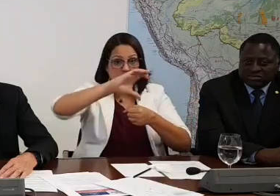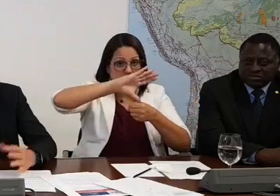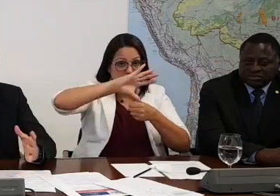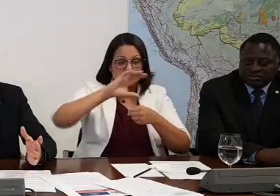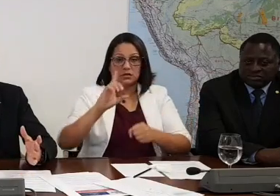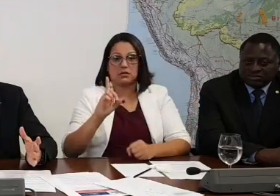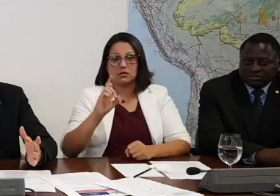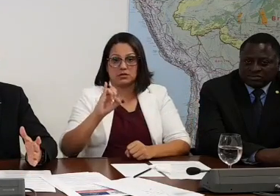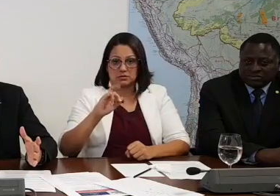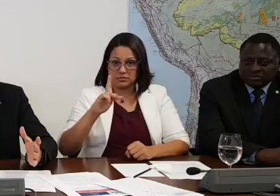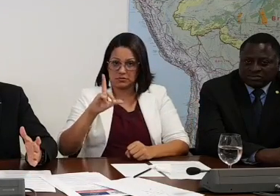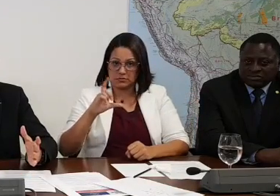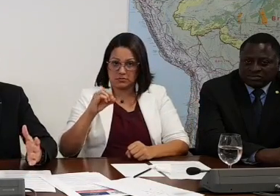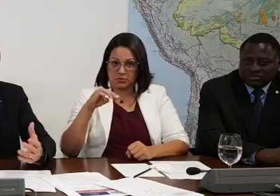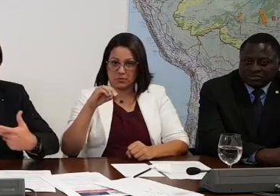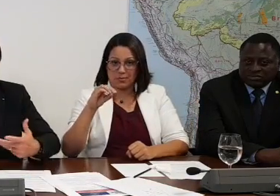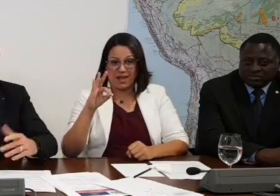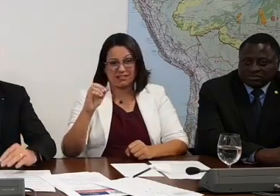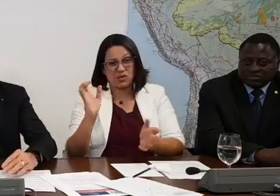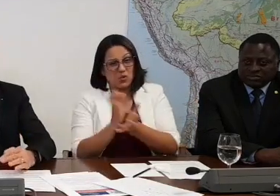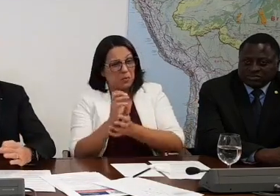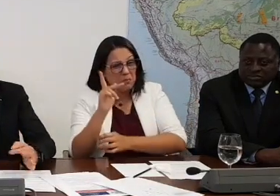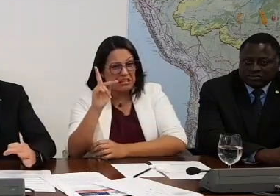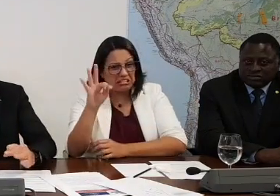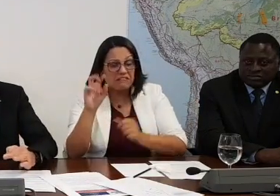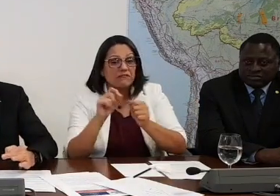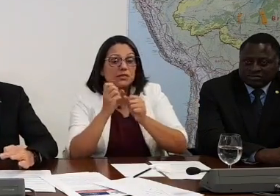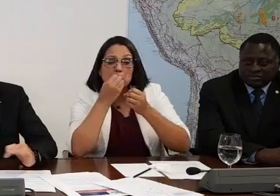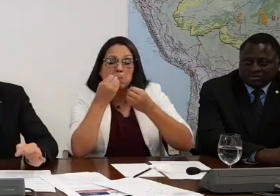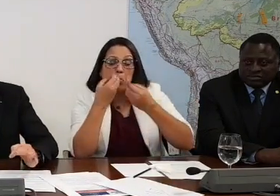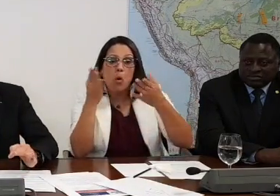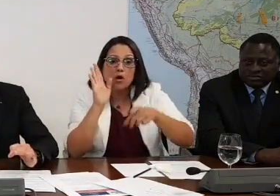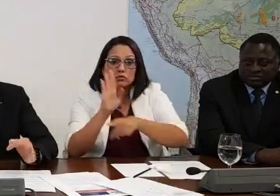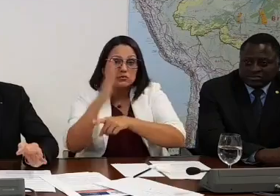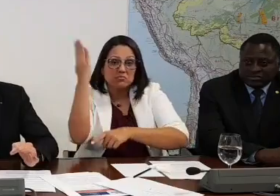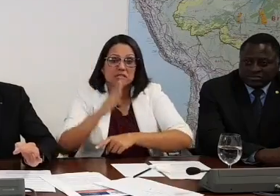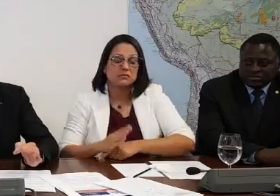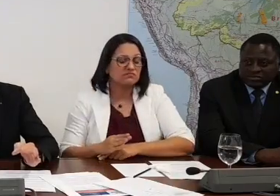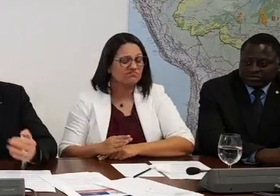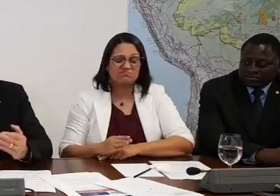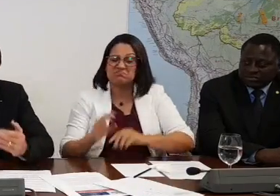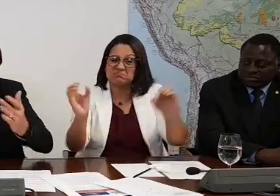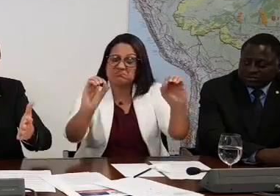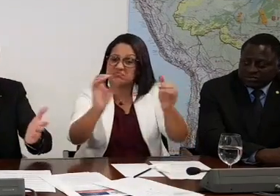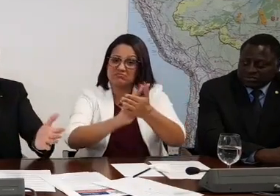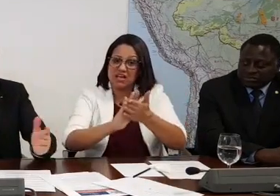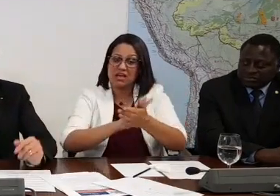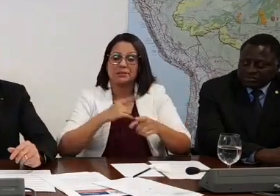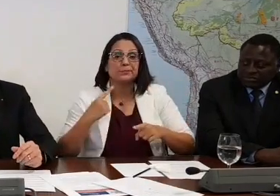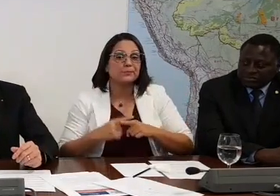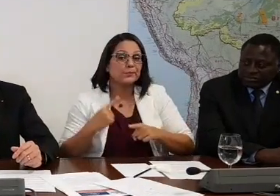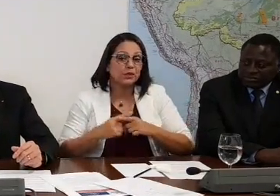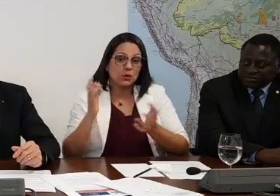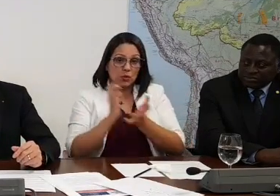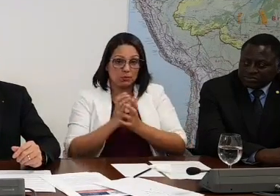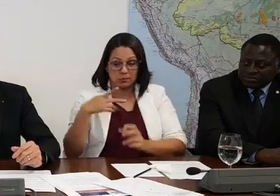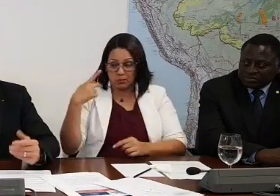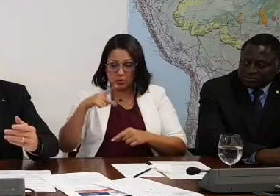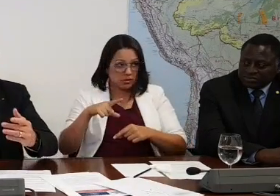Unidos, na época petista, né? Fizeram de bom o Brasil. Nada. Nada. Nada. Porque era indicação política.